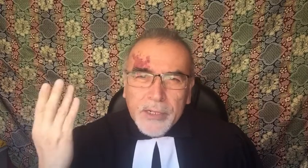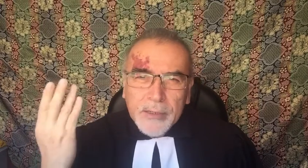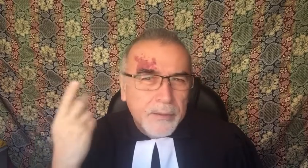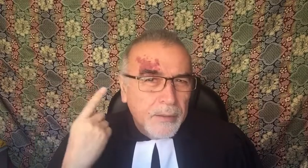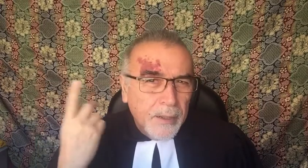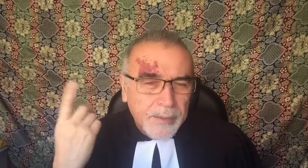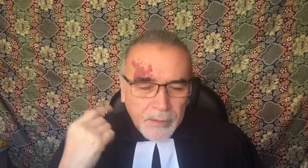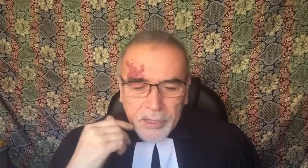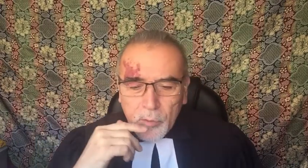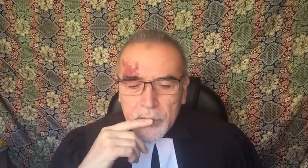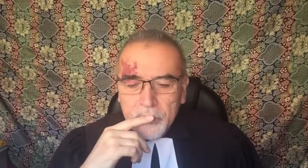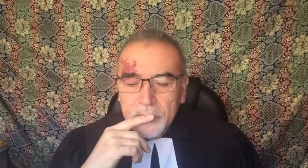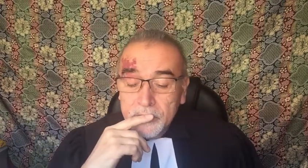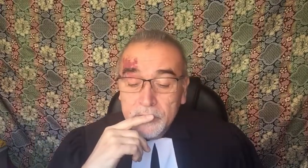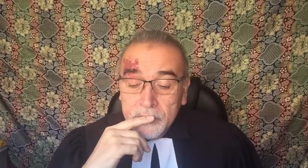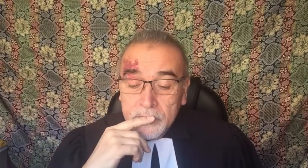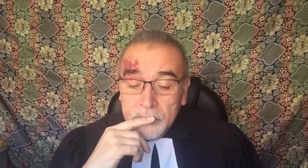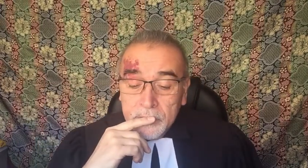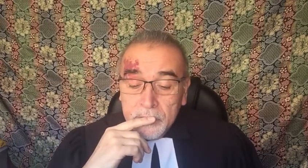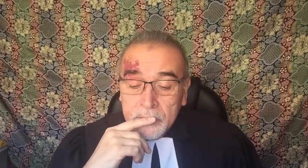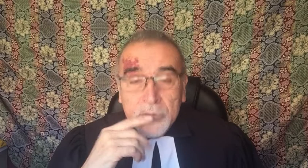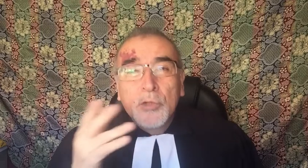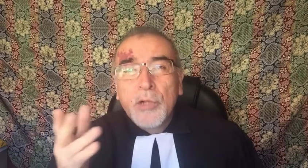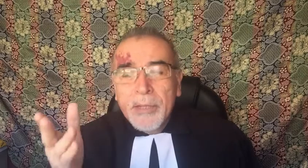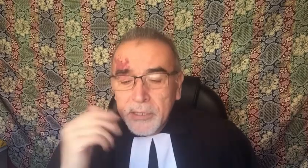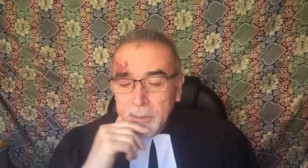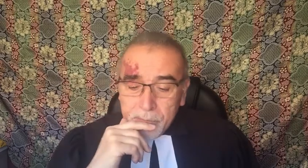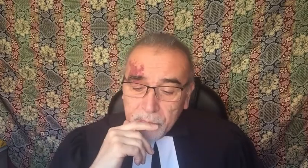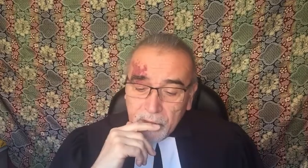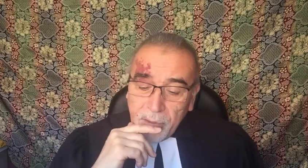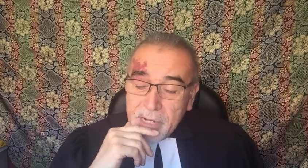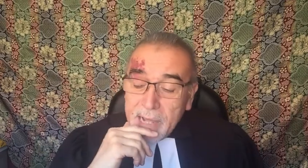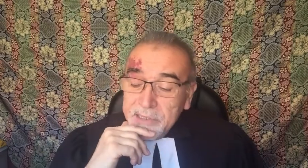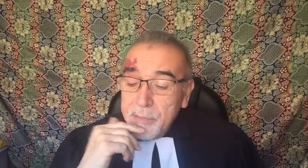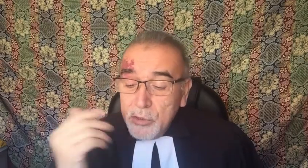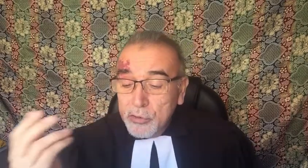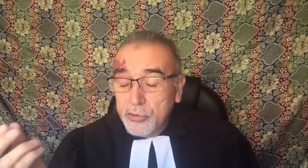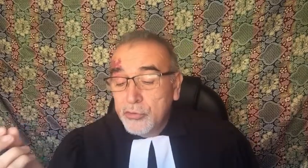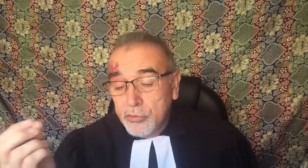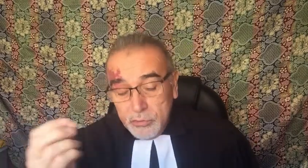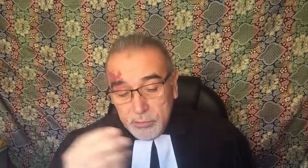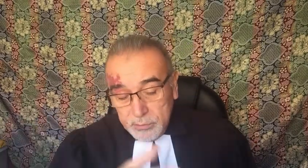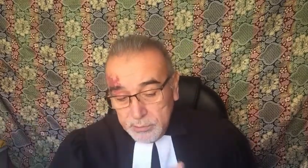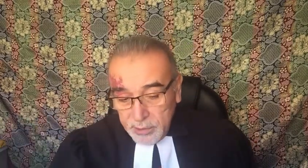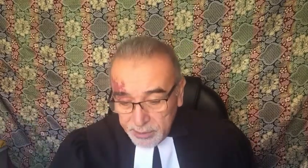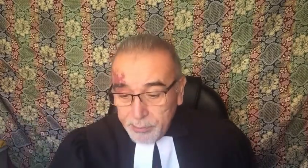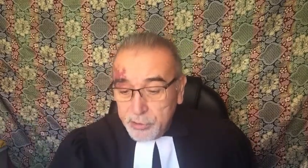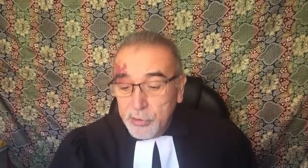a través del oído. Seguramente familiares y amigos de esta persona